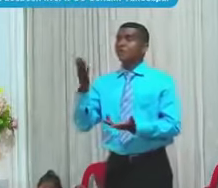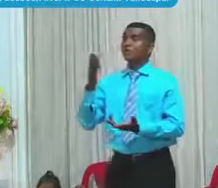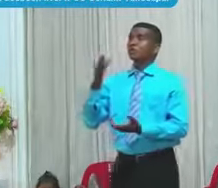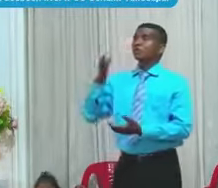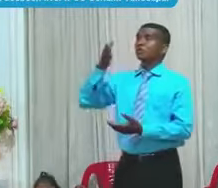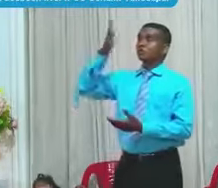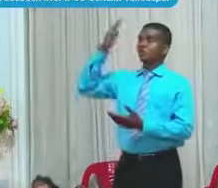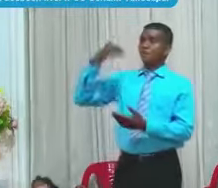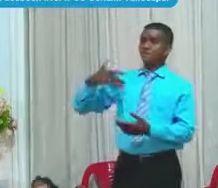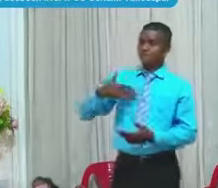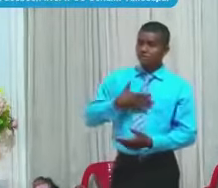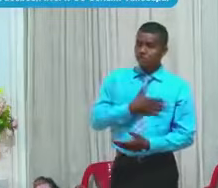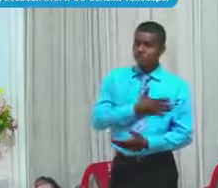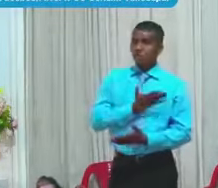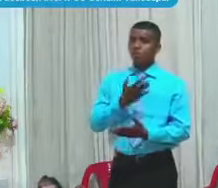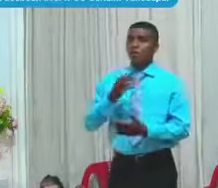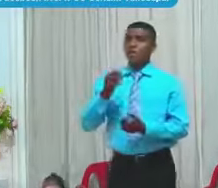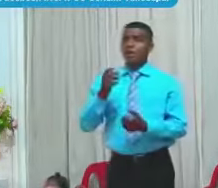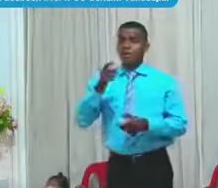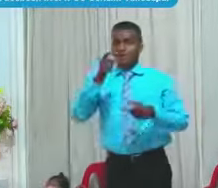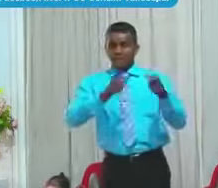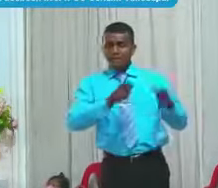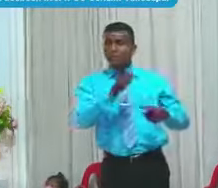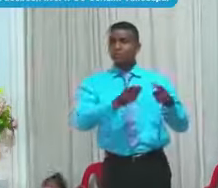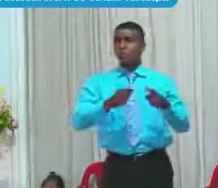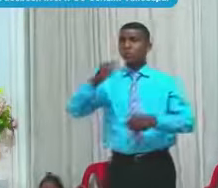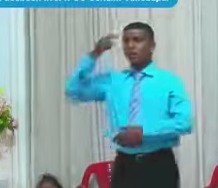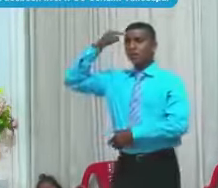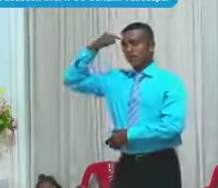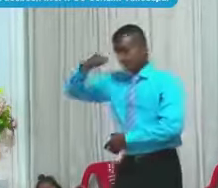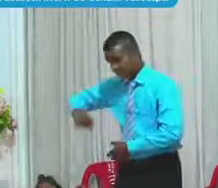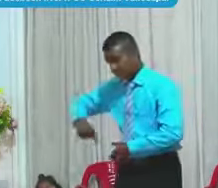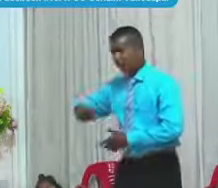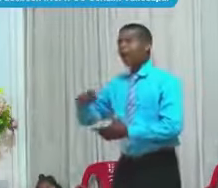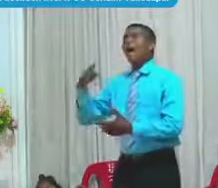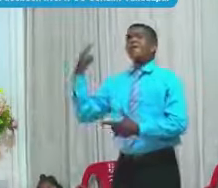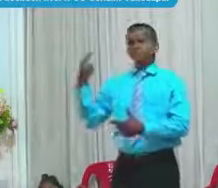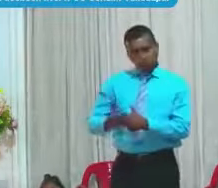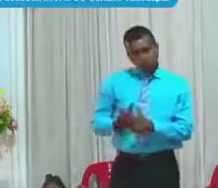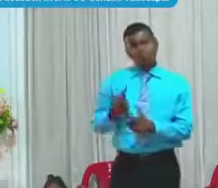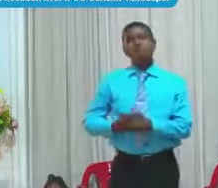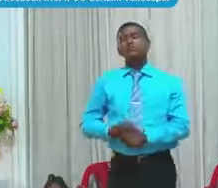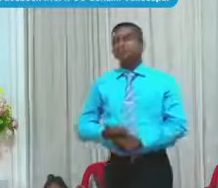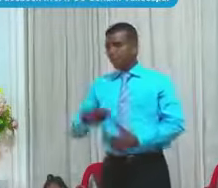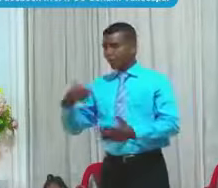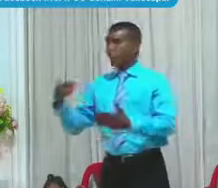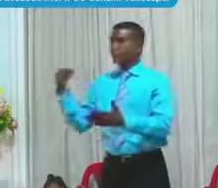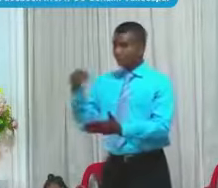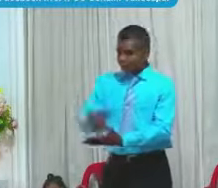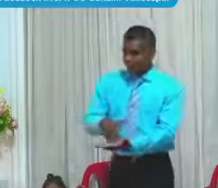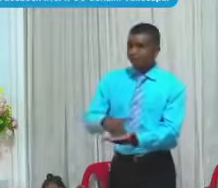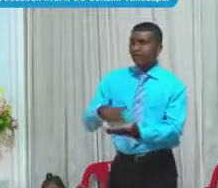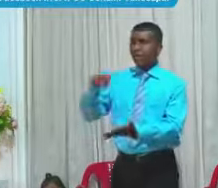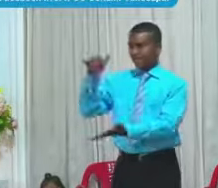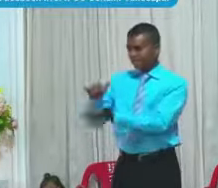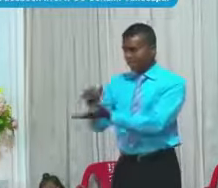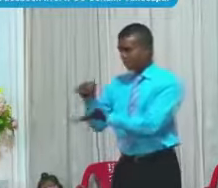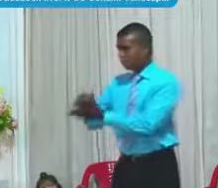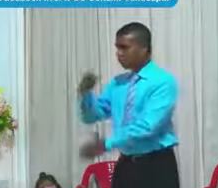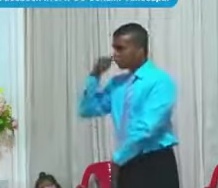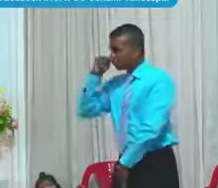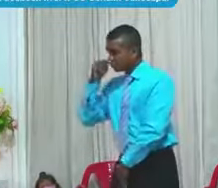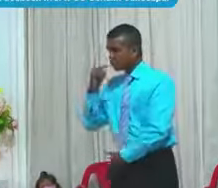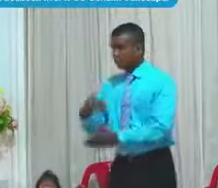él Misericordia Y el hombre Se arrepintiera Entonces Volverá A ser Como un niño Empezará